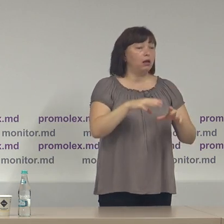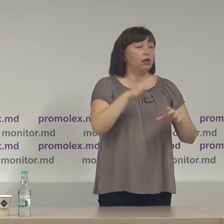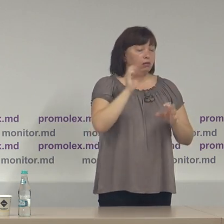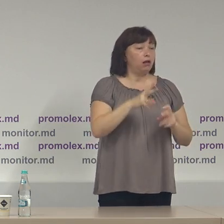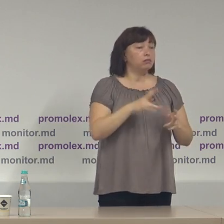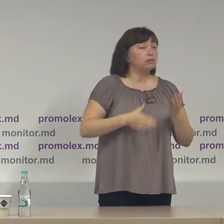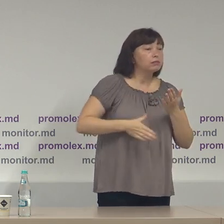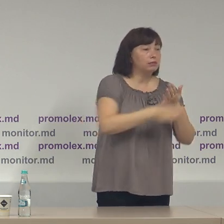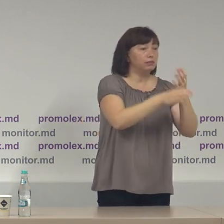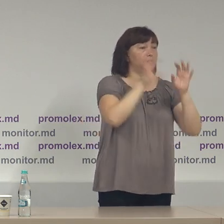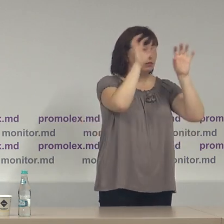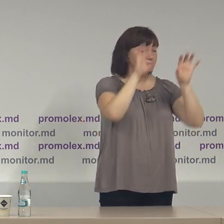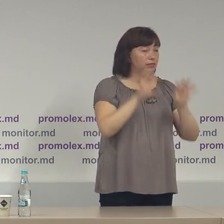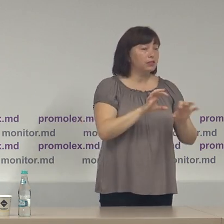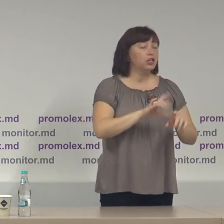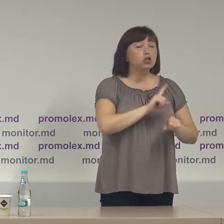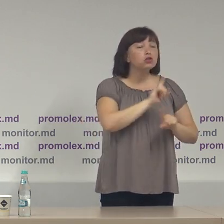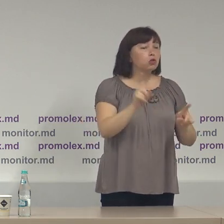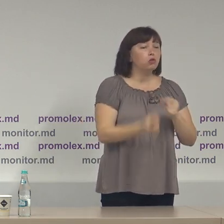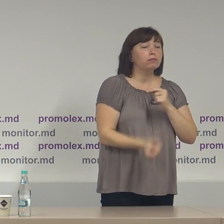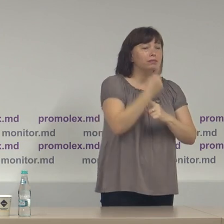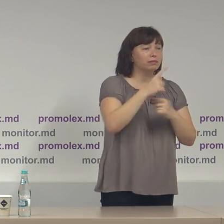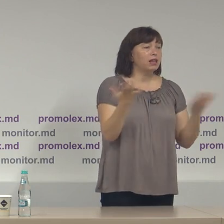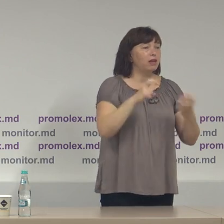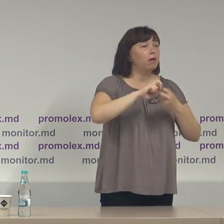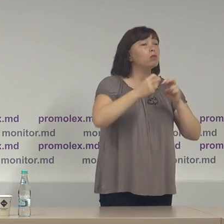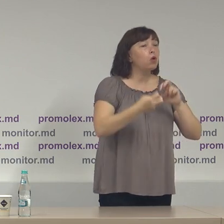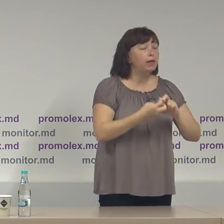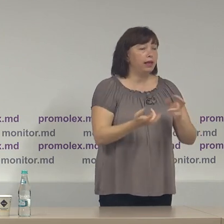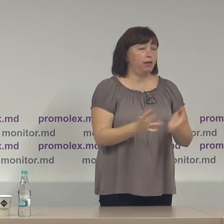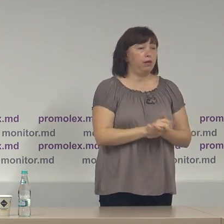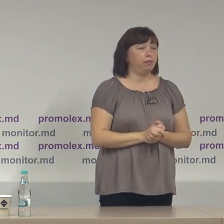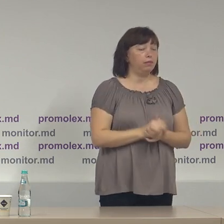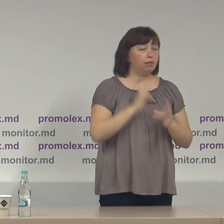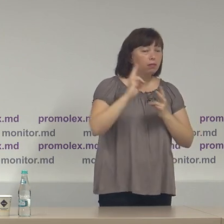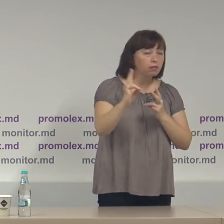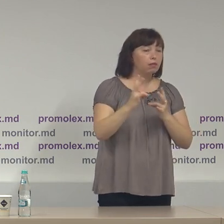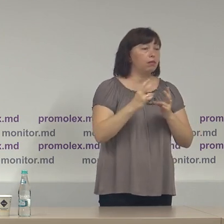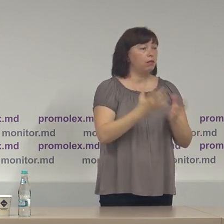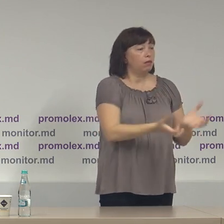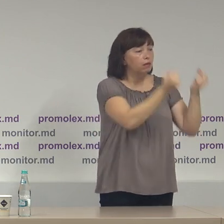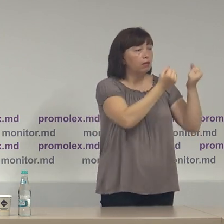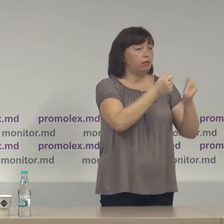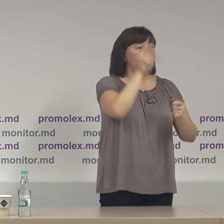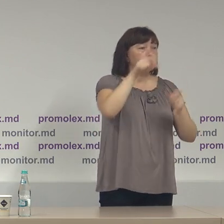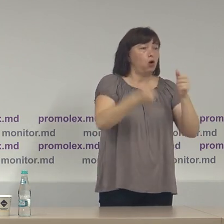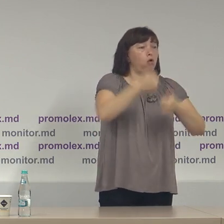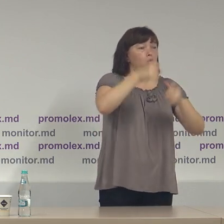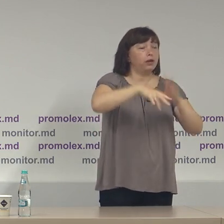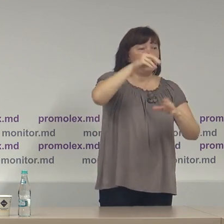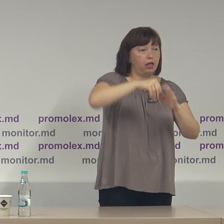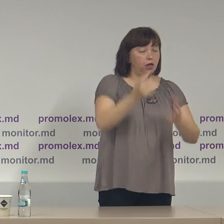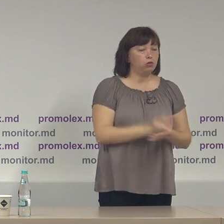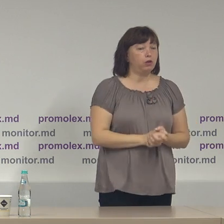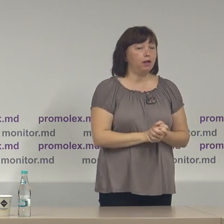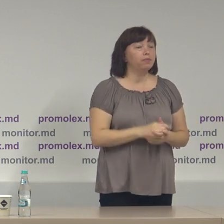în cadrul legal și să nu trezească suspiciuni de partezanat politic în făvoarea sau în făvoarea unui concurent electoral legat de